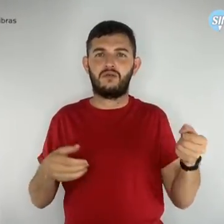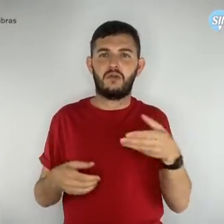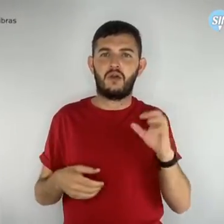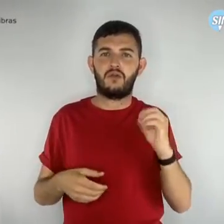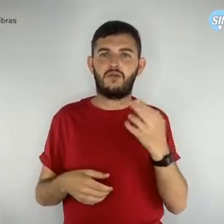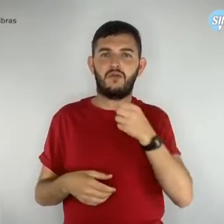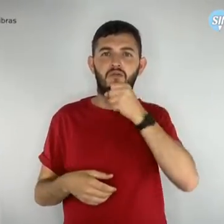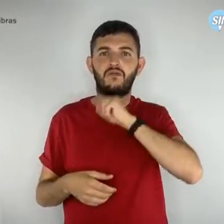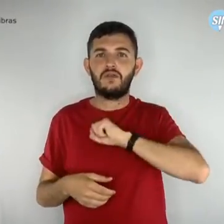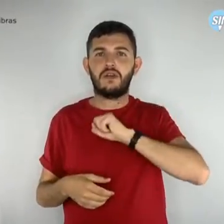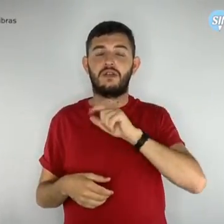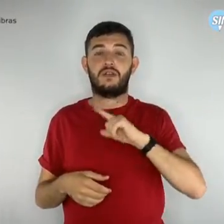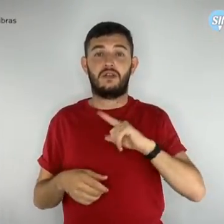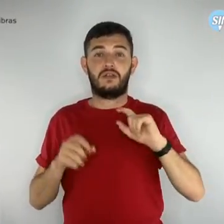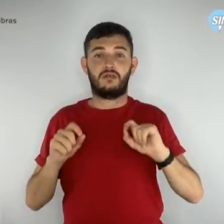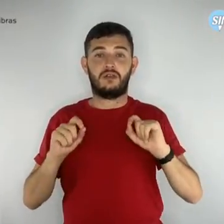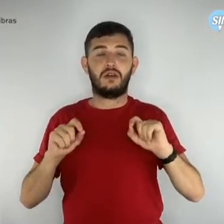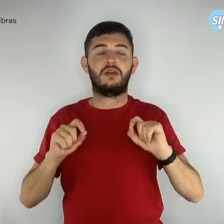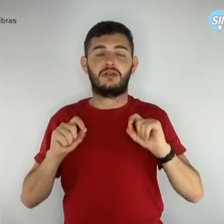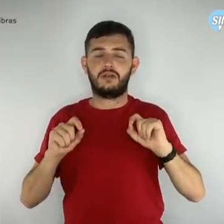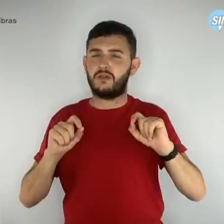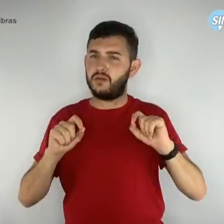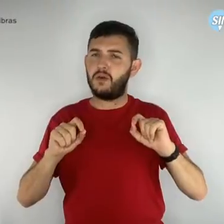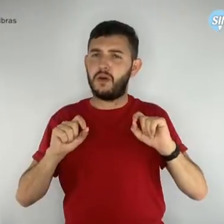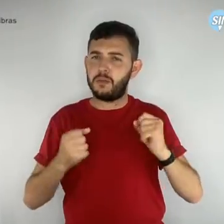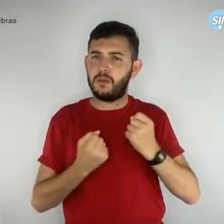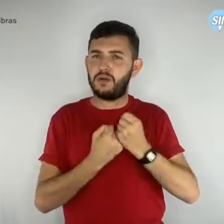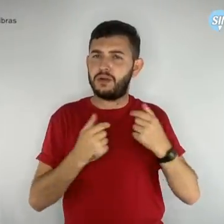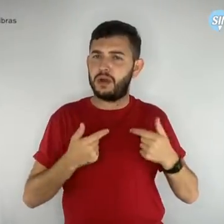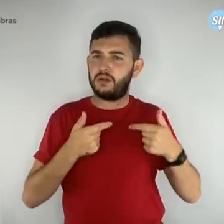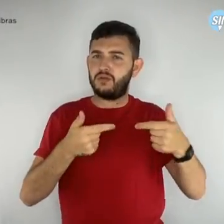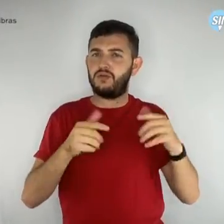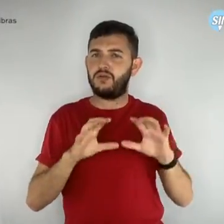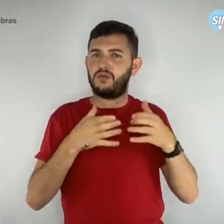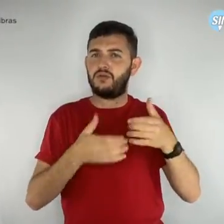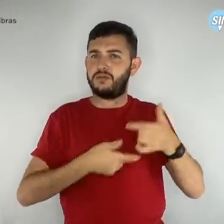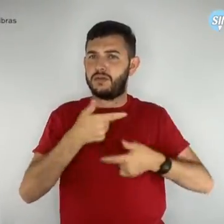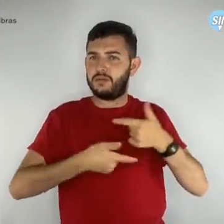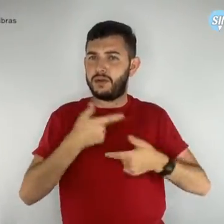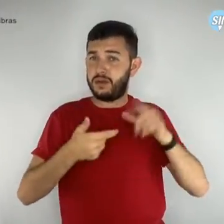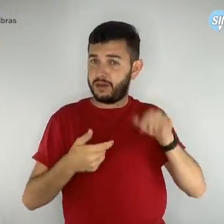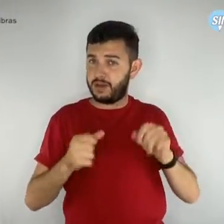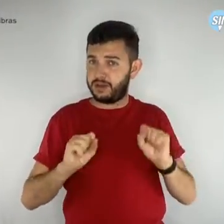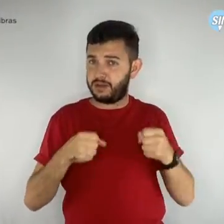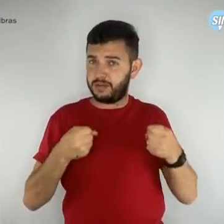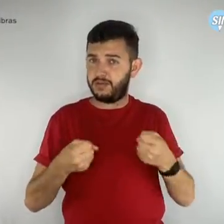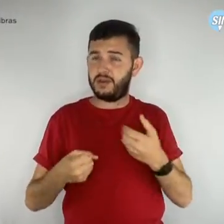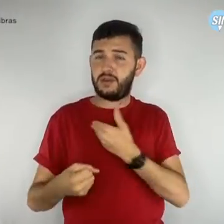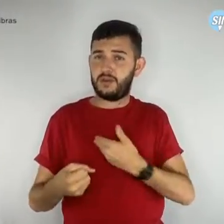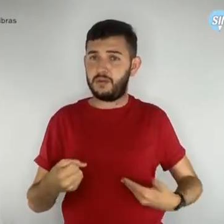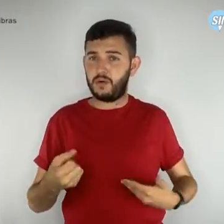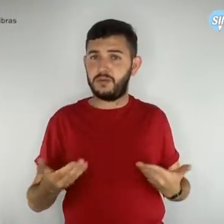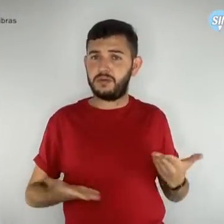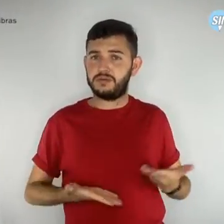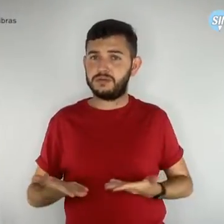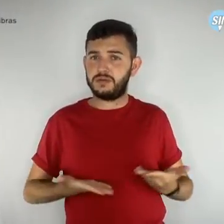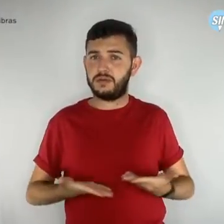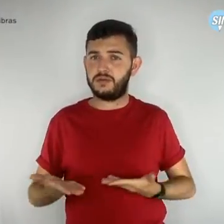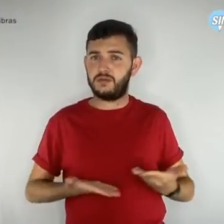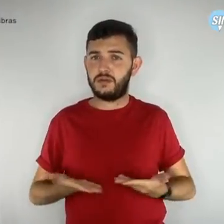luta da classe trabalhadora, que é a defesa do serviço público, quanto a defesa da pasta da plataforma